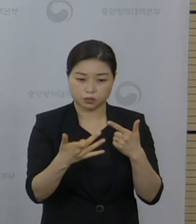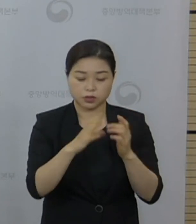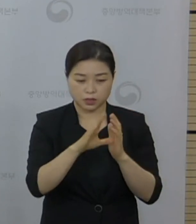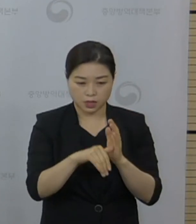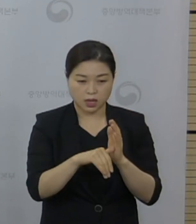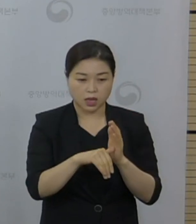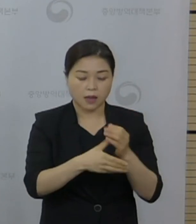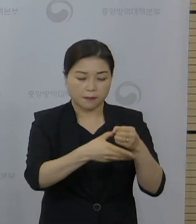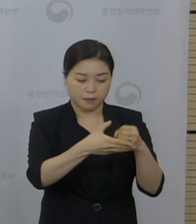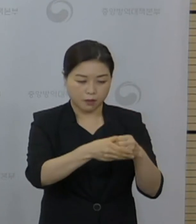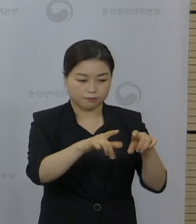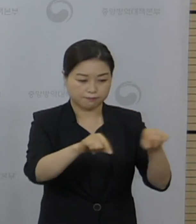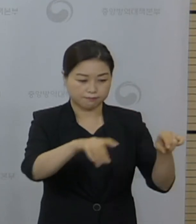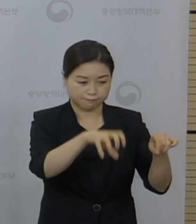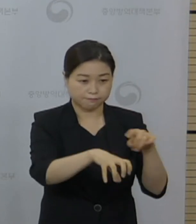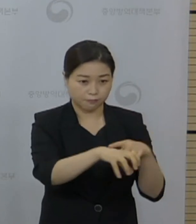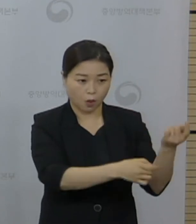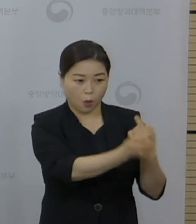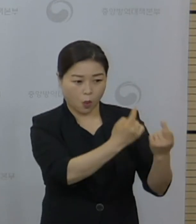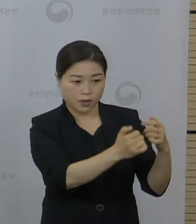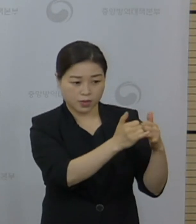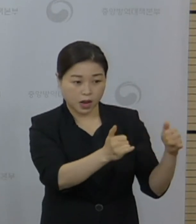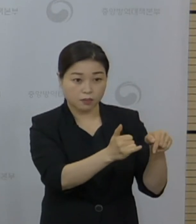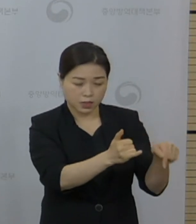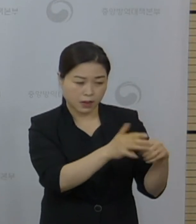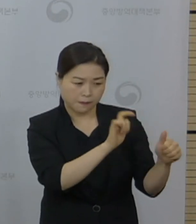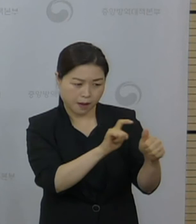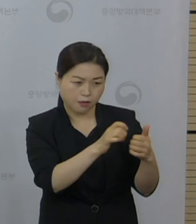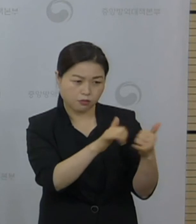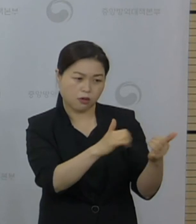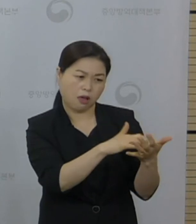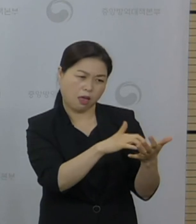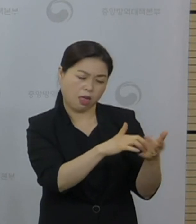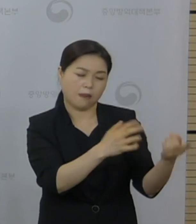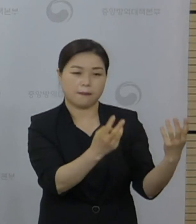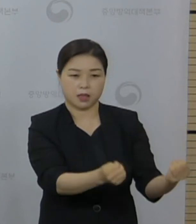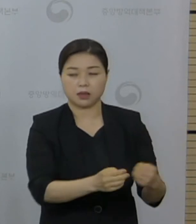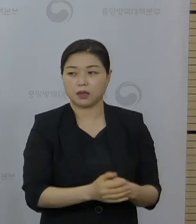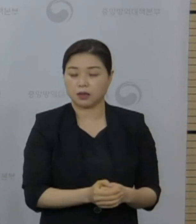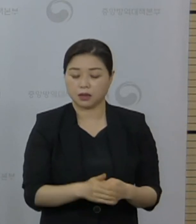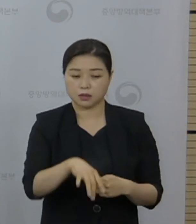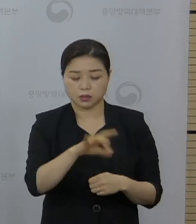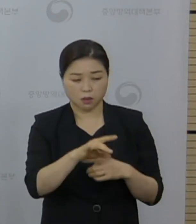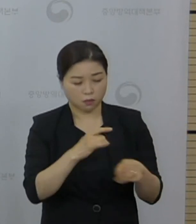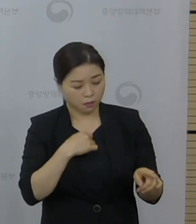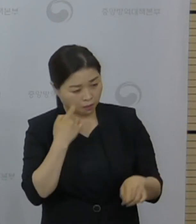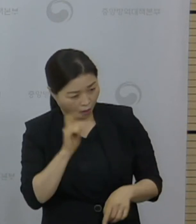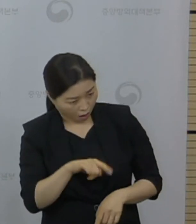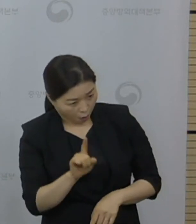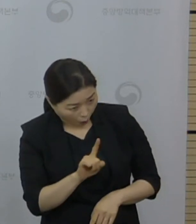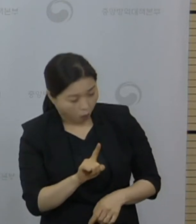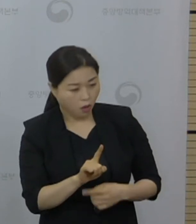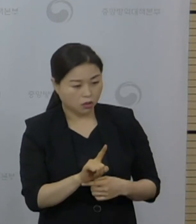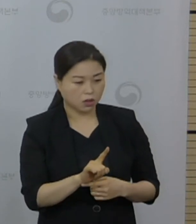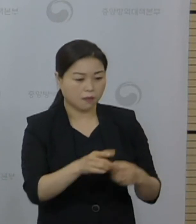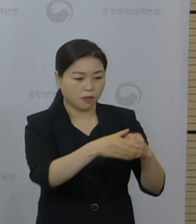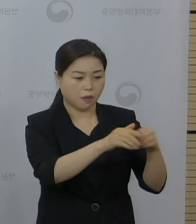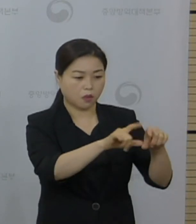방문자들에서 다수의 확진자들이 확인이 되었습니다. 처음 저희들이 인지한 것은 마포구